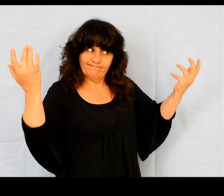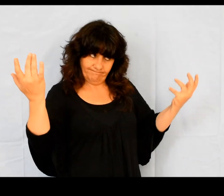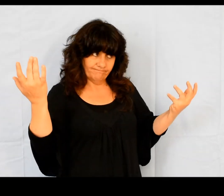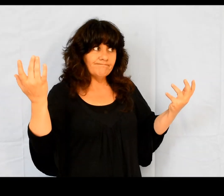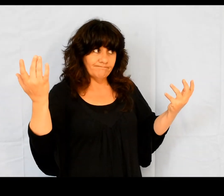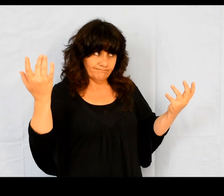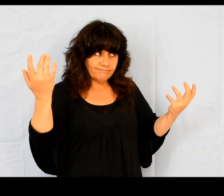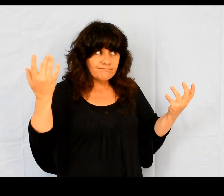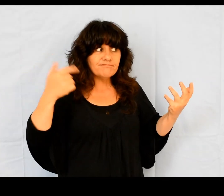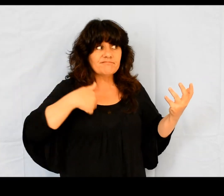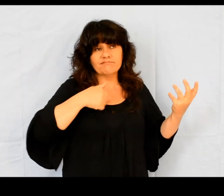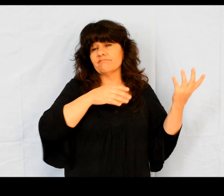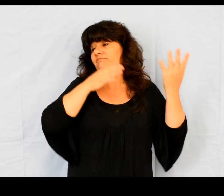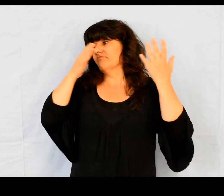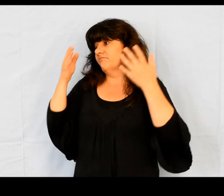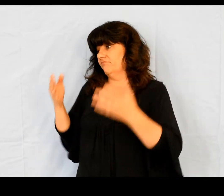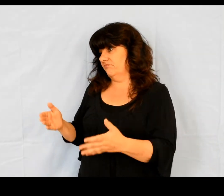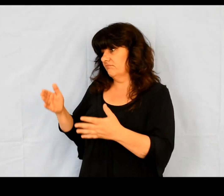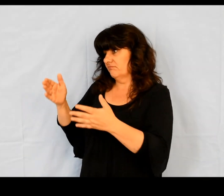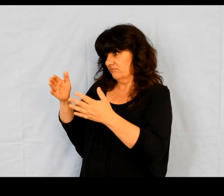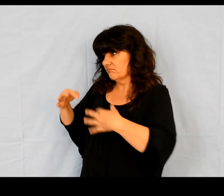tournerons vers les nations païennes.